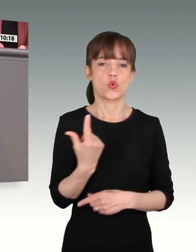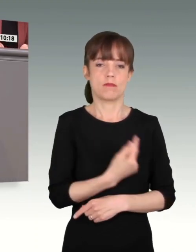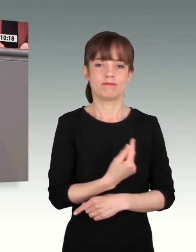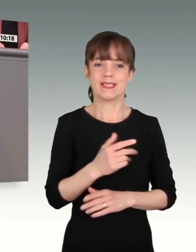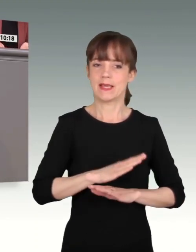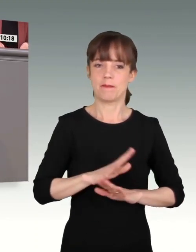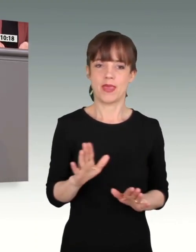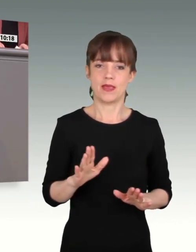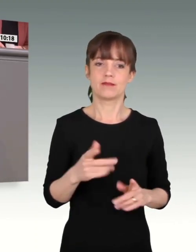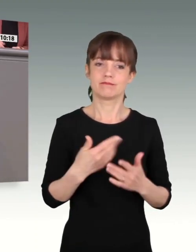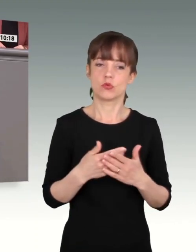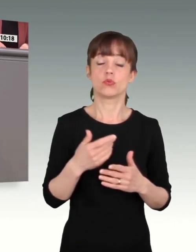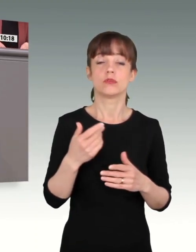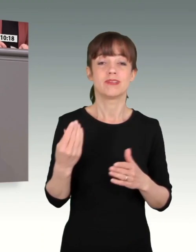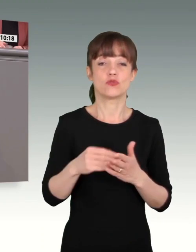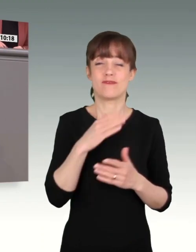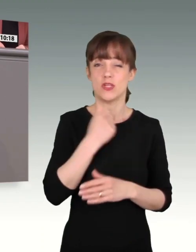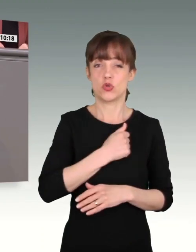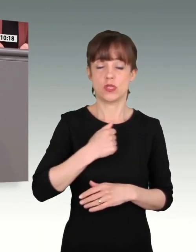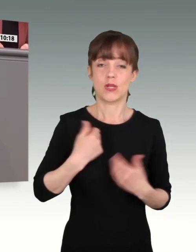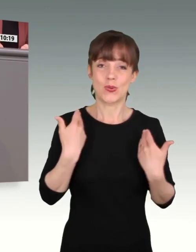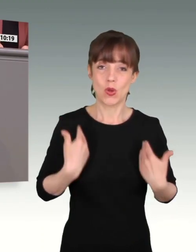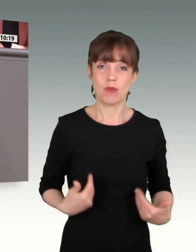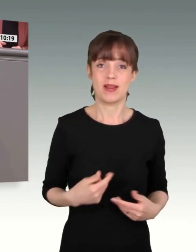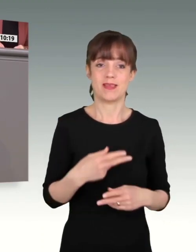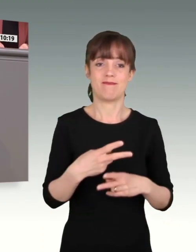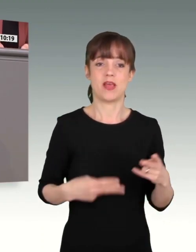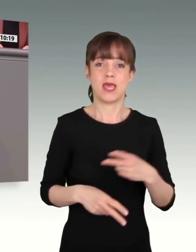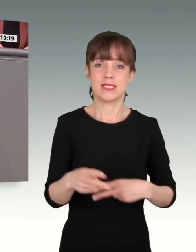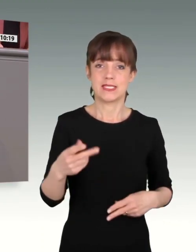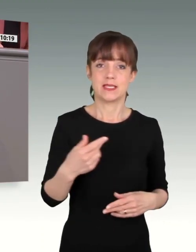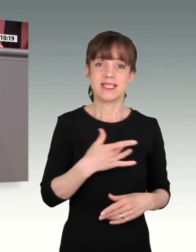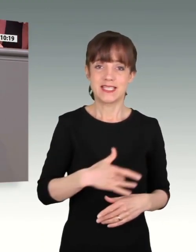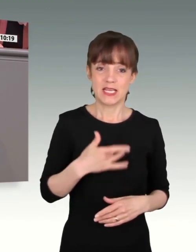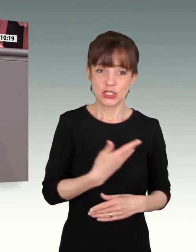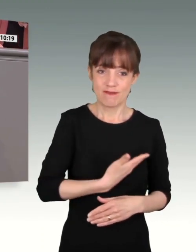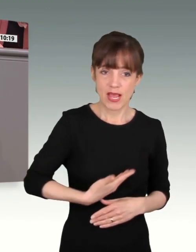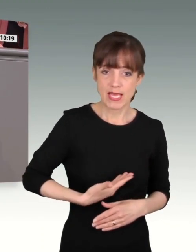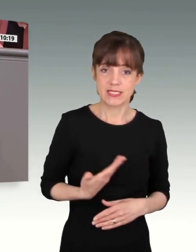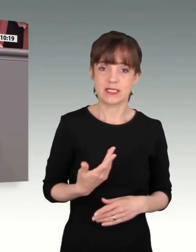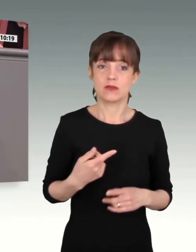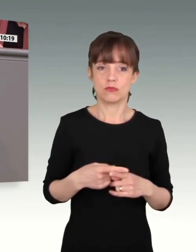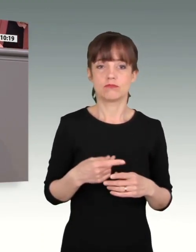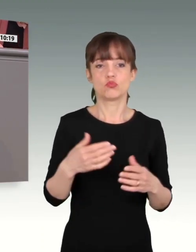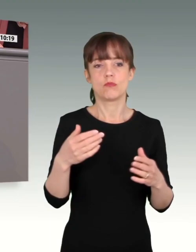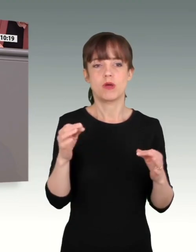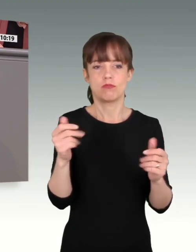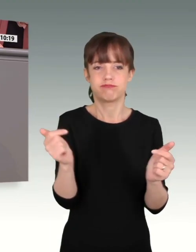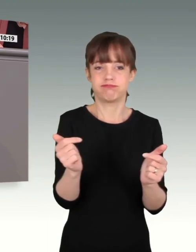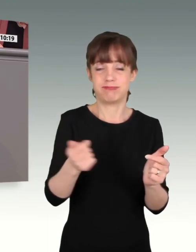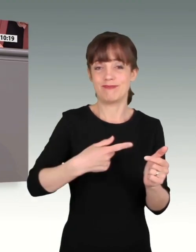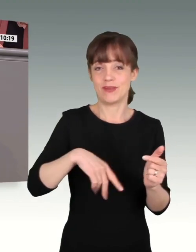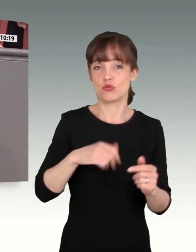stehen. Wir danken heute allen unseren Soldatinnen und Soldaten, die weltweit für uns den Kopf hinhalten, um unsere Aufträge zu erfüllen und Frieden in der Welt abzusichern.